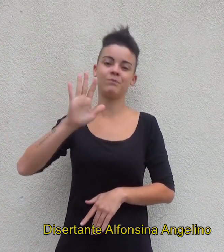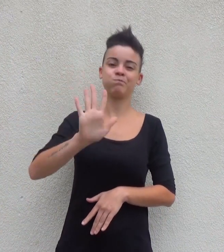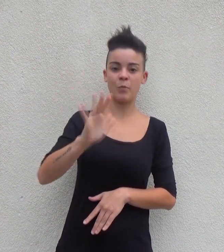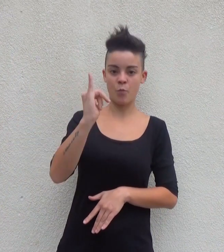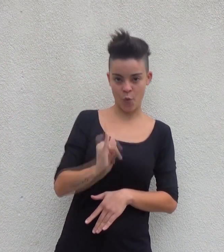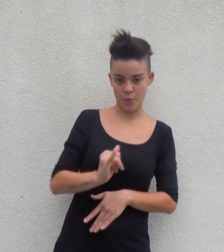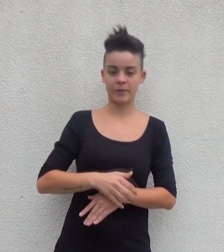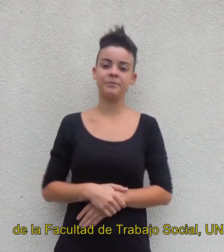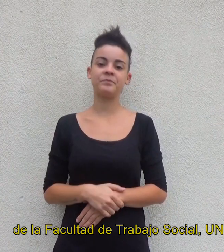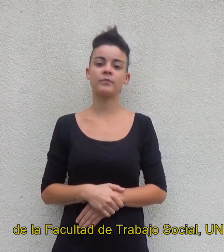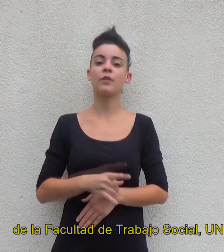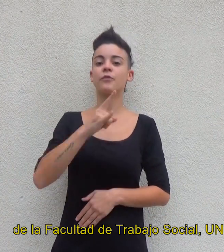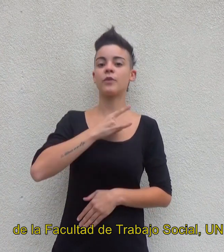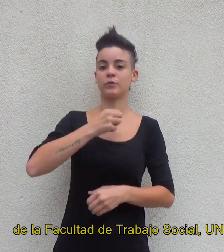FTS UNER